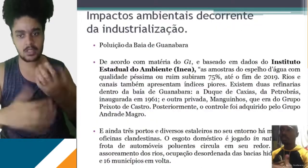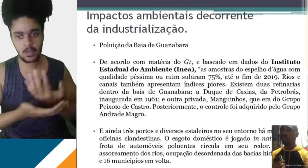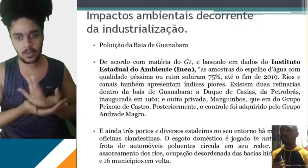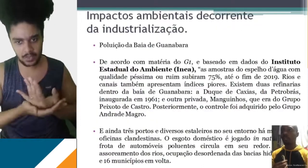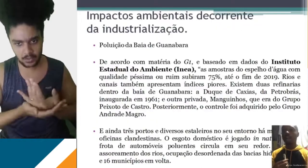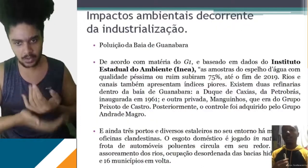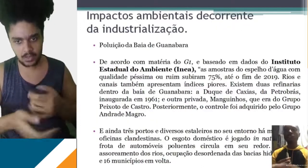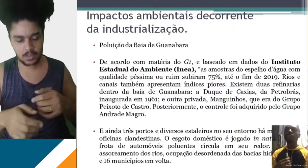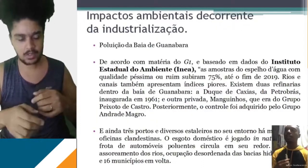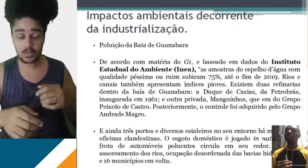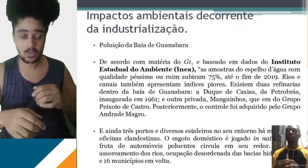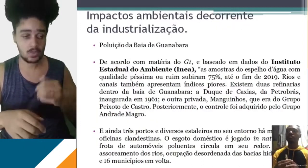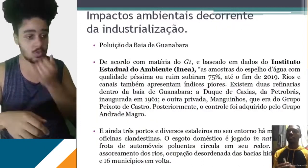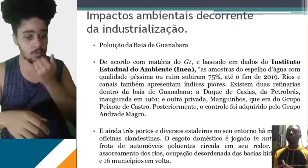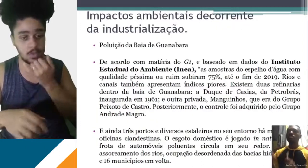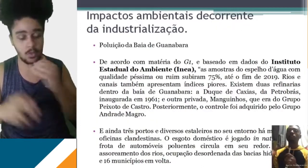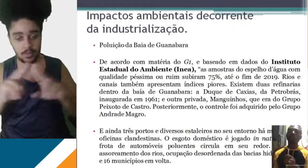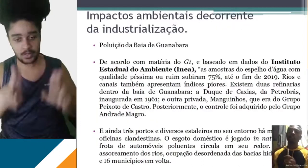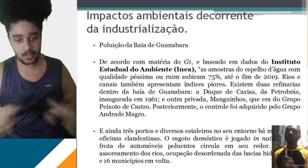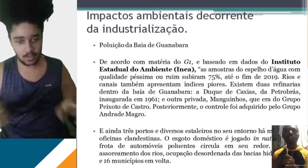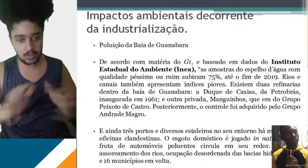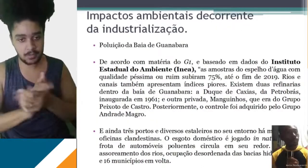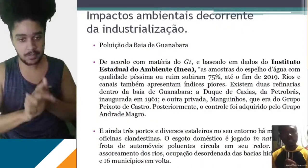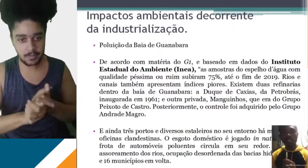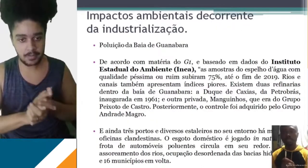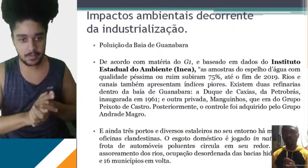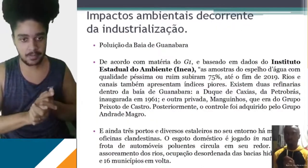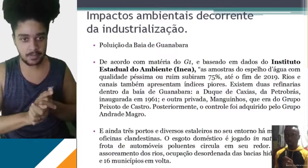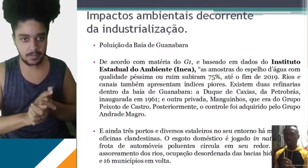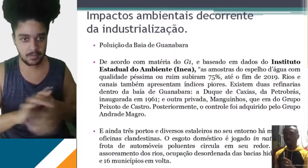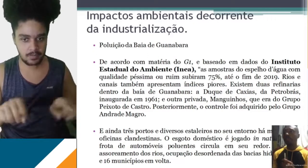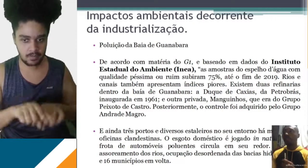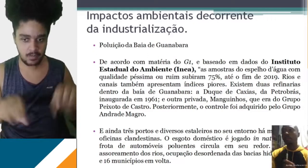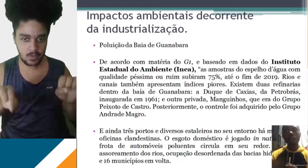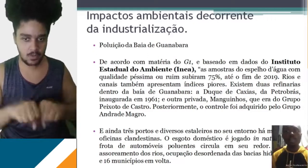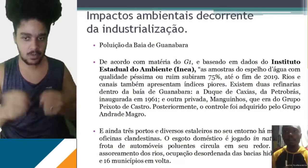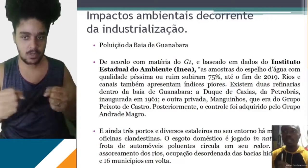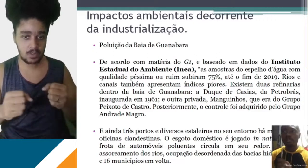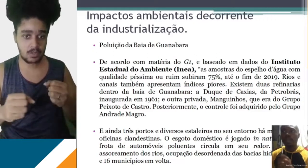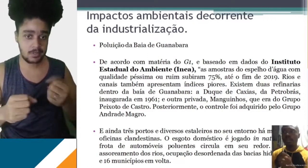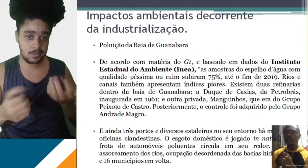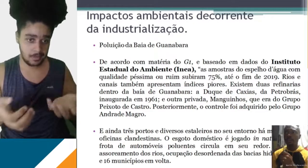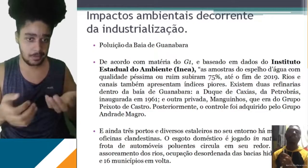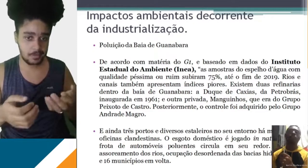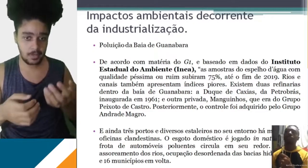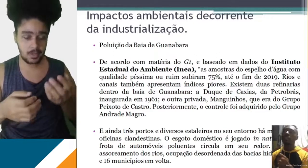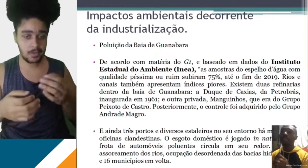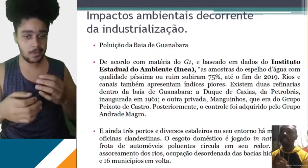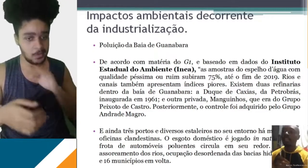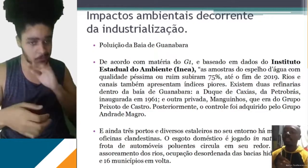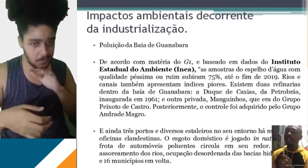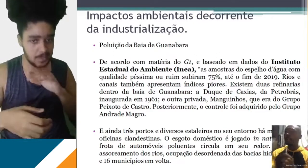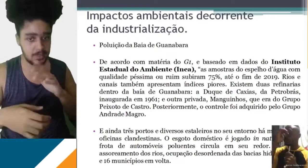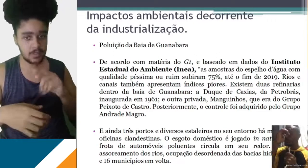são muitas outras coisas. Agora vamos falar basicamente aqui dos impactos de corrente dessa industrialização, beleza? Primeira coisa é a Bahia de Guanabara. A Bahia